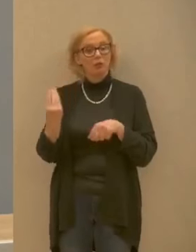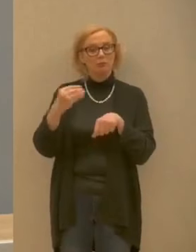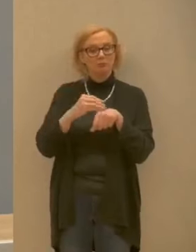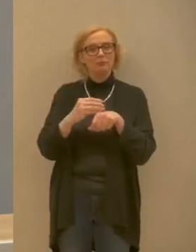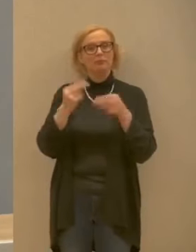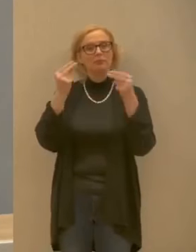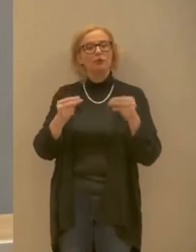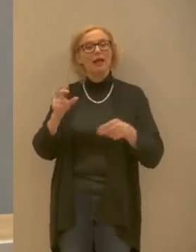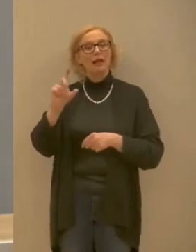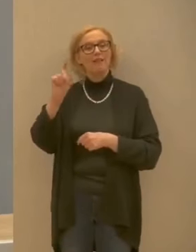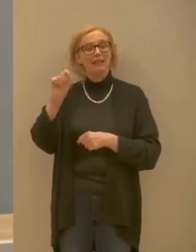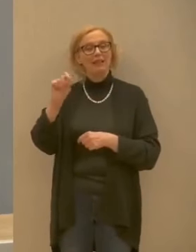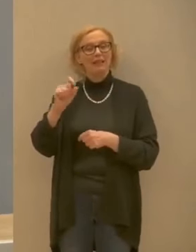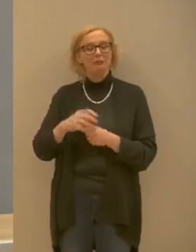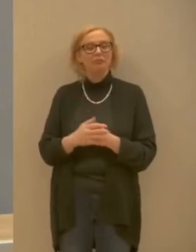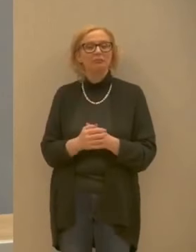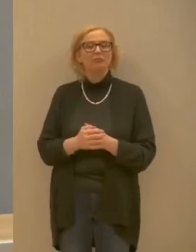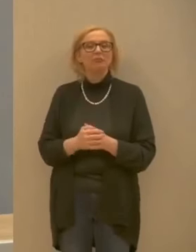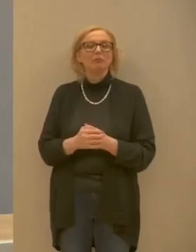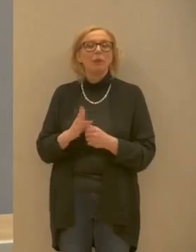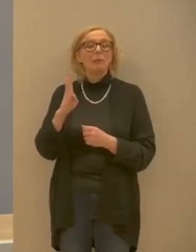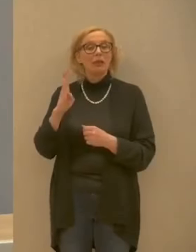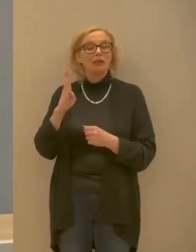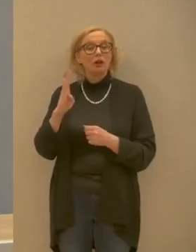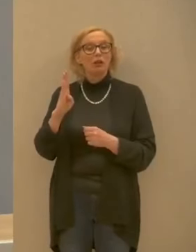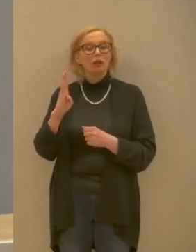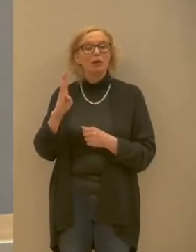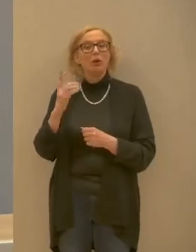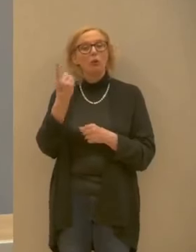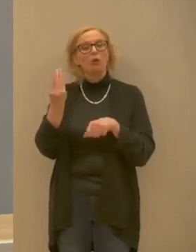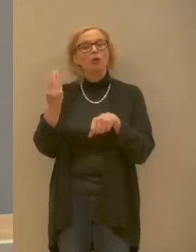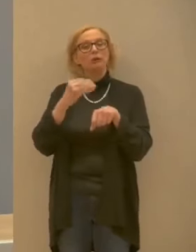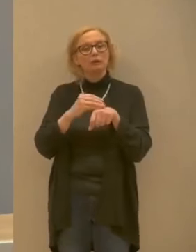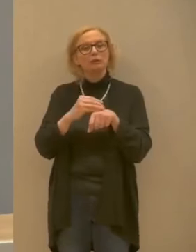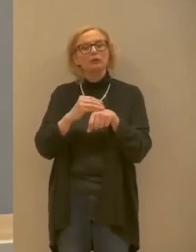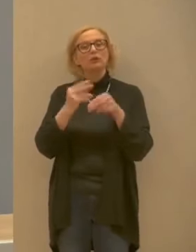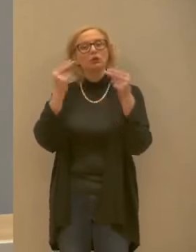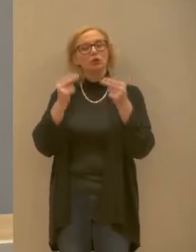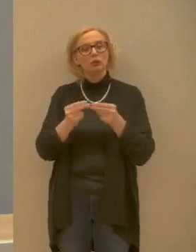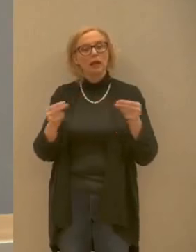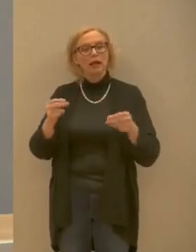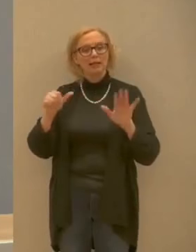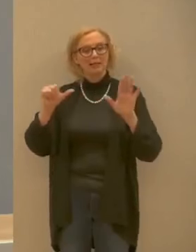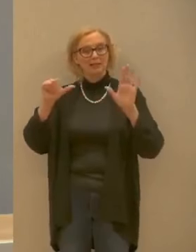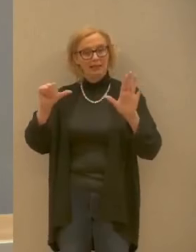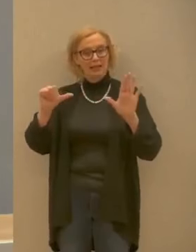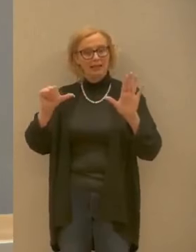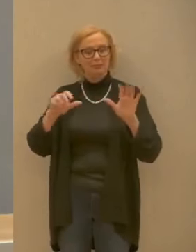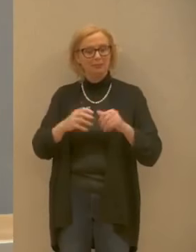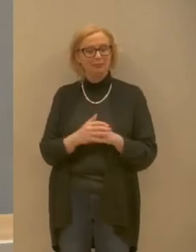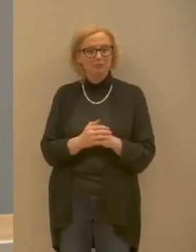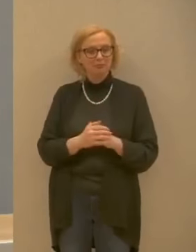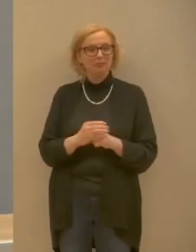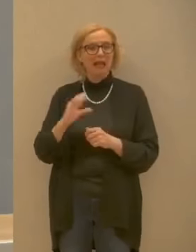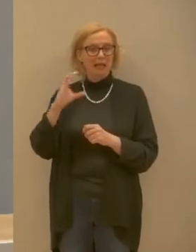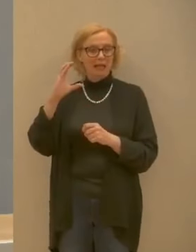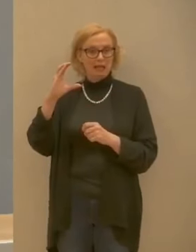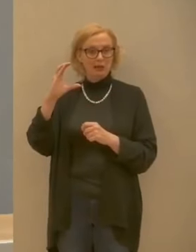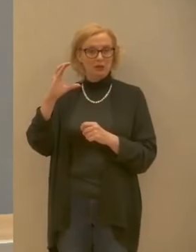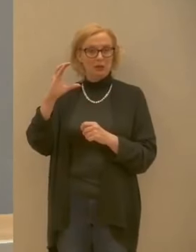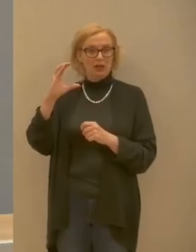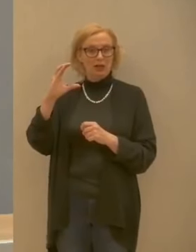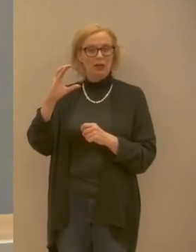totale 20 Brentonico un caso in più per un totale di 6 Caderzone